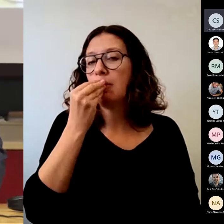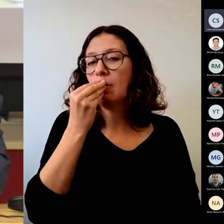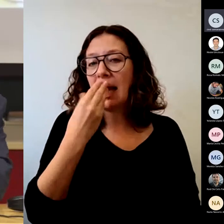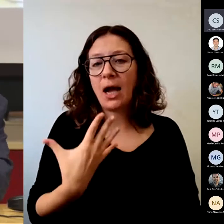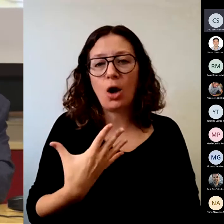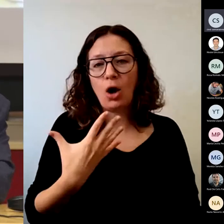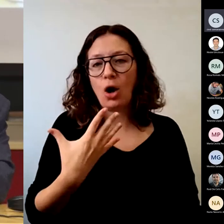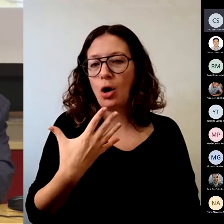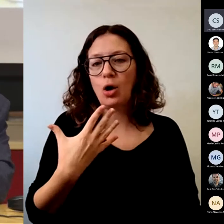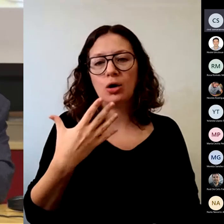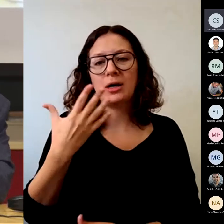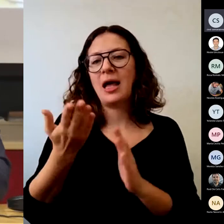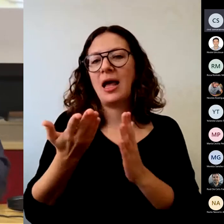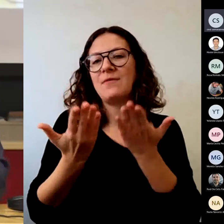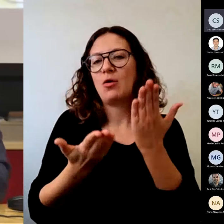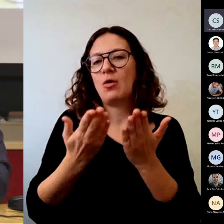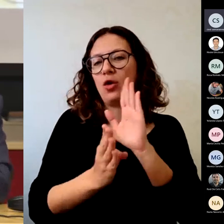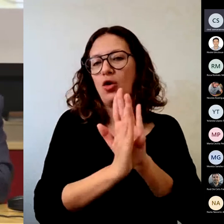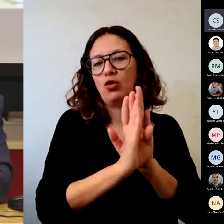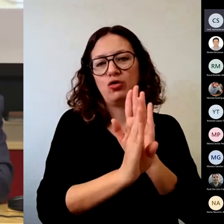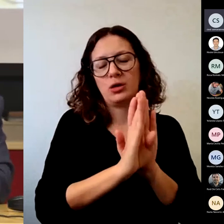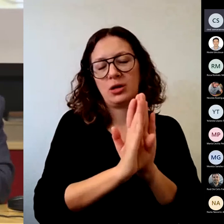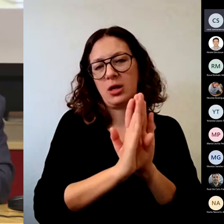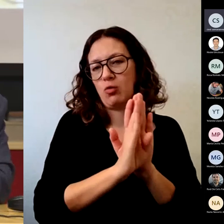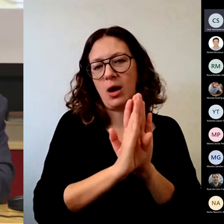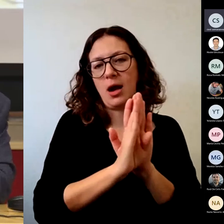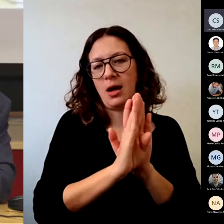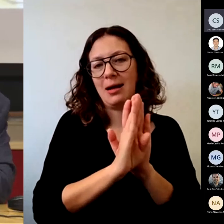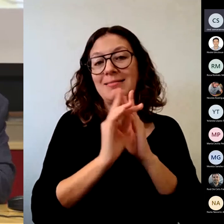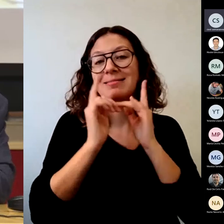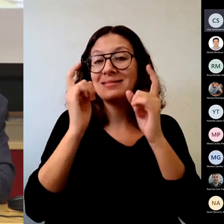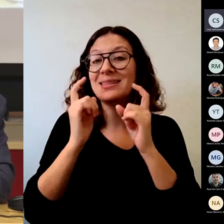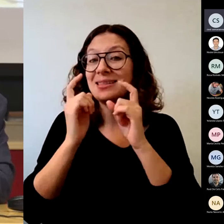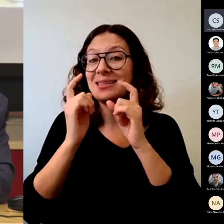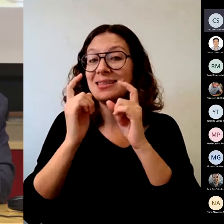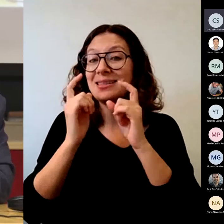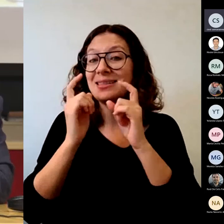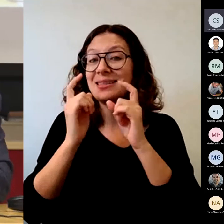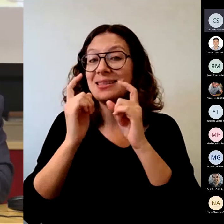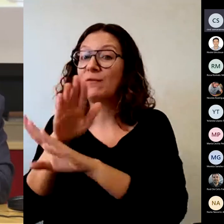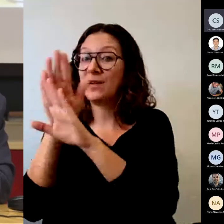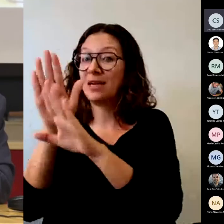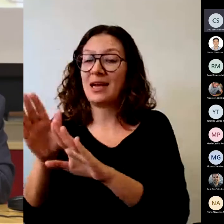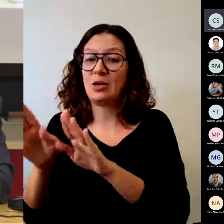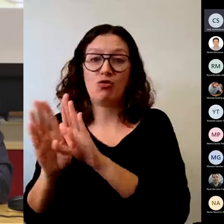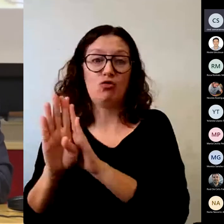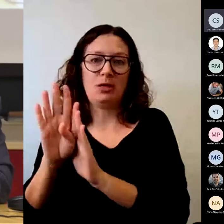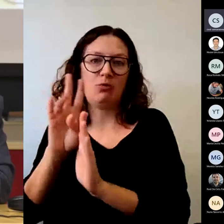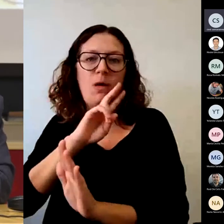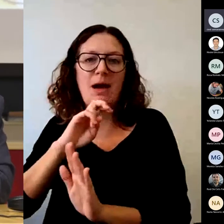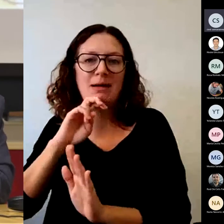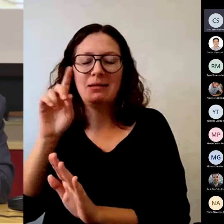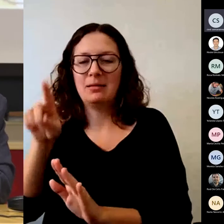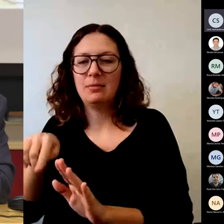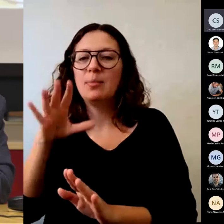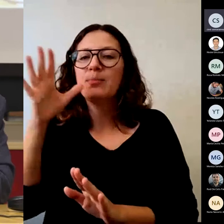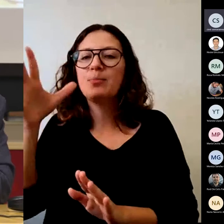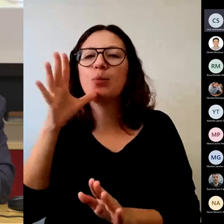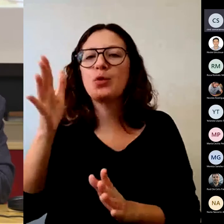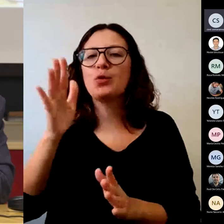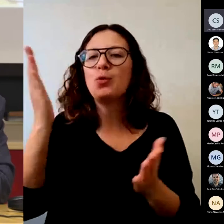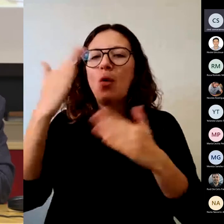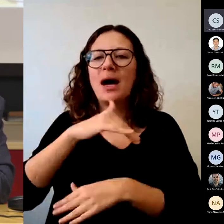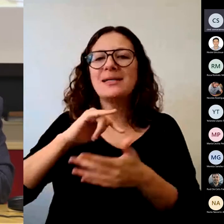e intentar mantener las pruebas finales, porque no había ningún sistema ni hay ningún sistema que garantice la equidad